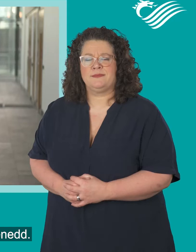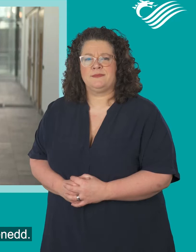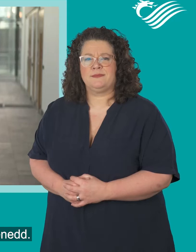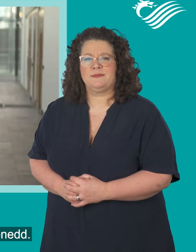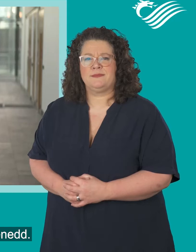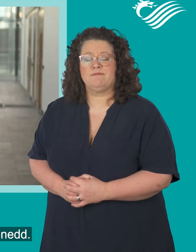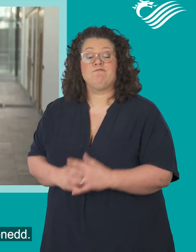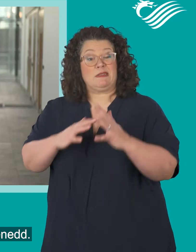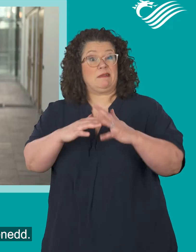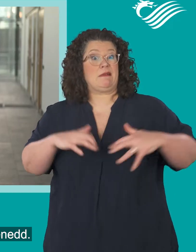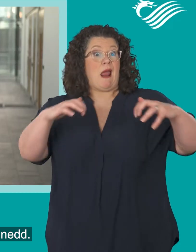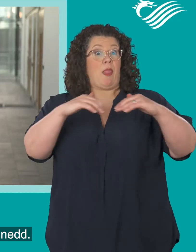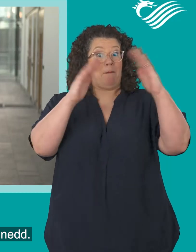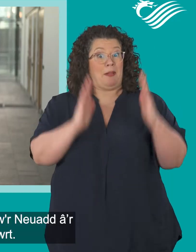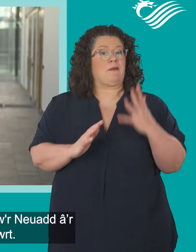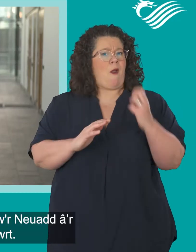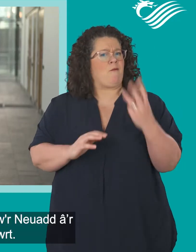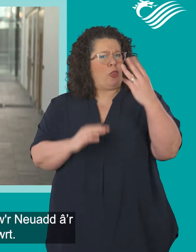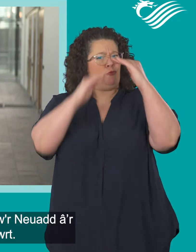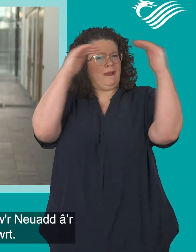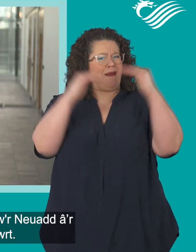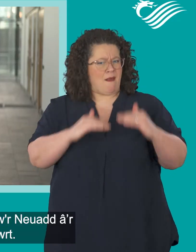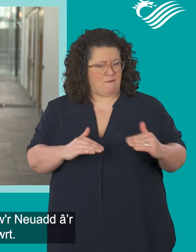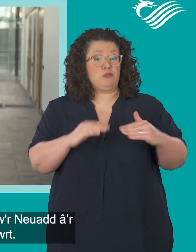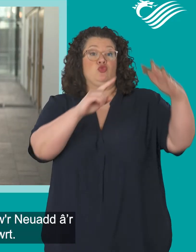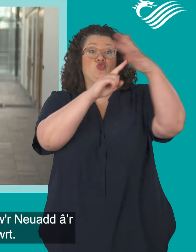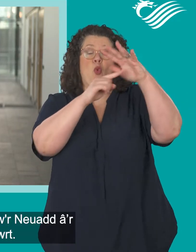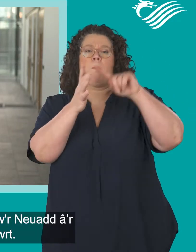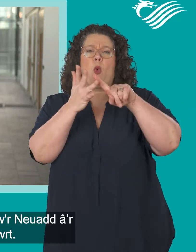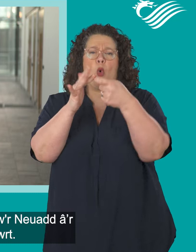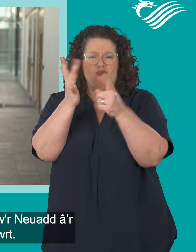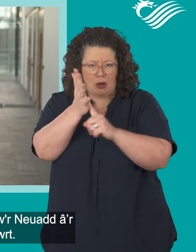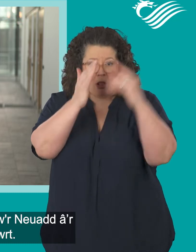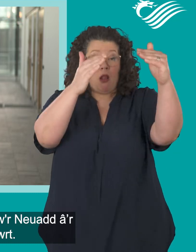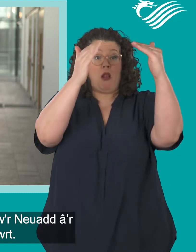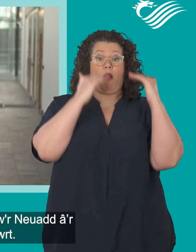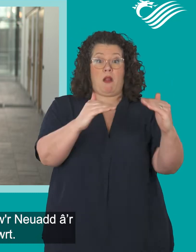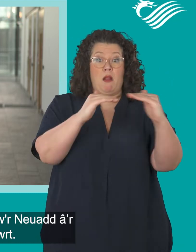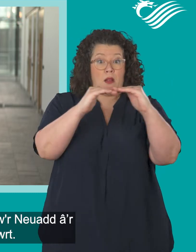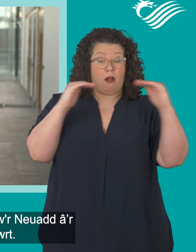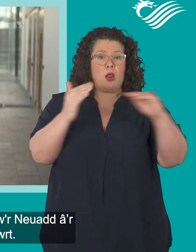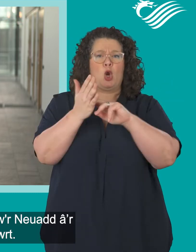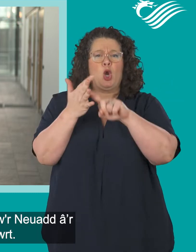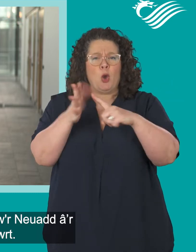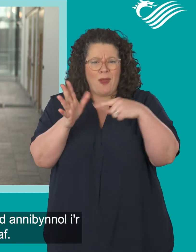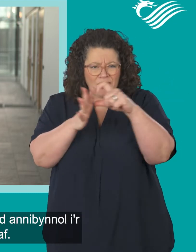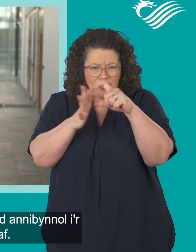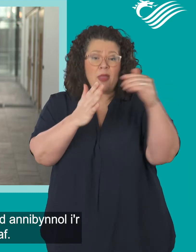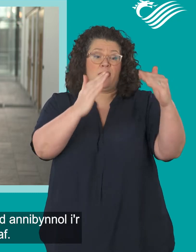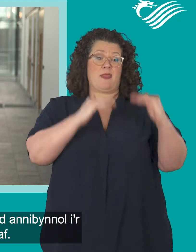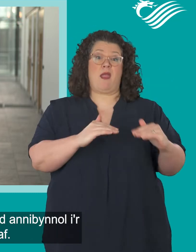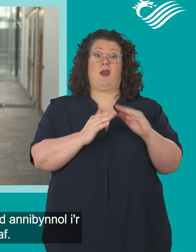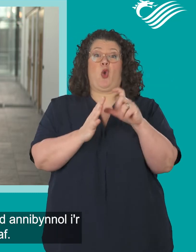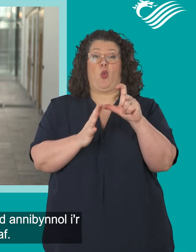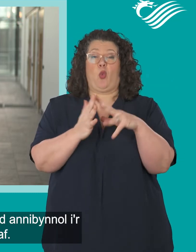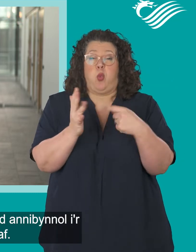Mae tair lefel i'r Senedd. Lefel 2 yw'r oriel, lefel 1 yw'r neuad a'r lefel usaf yw'r Cŵrt. Mae